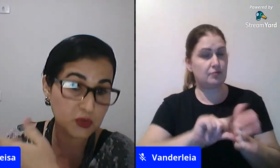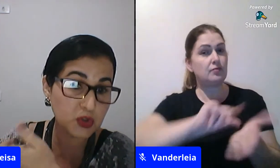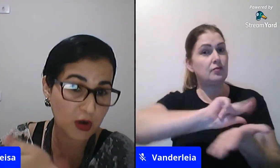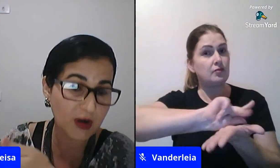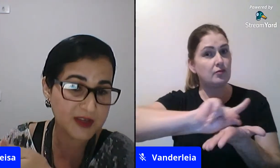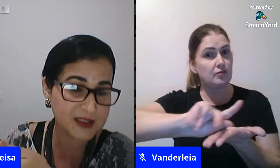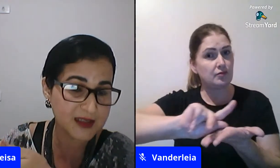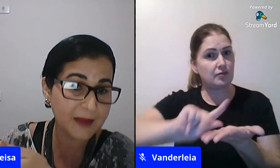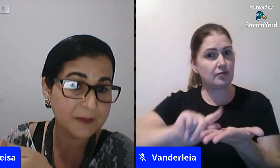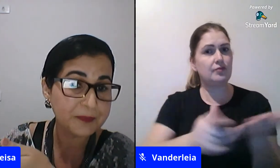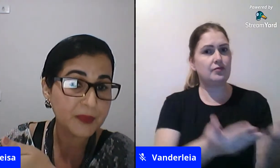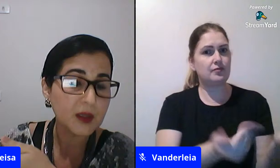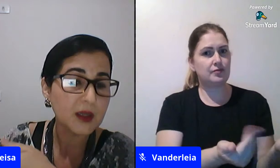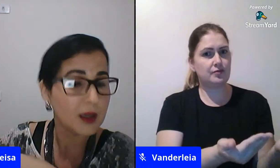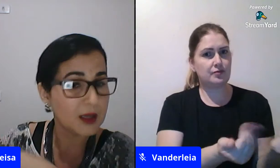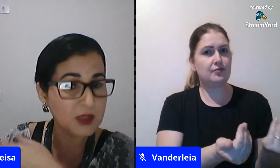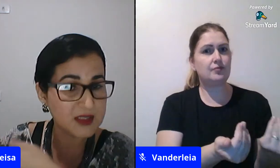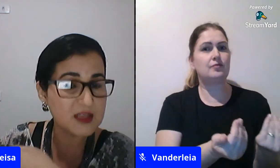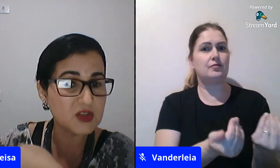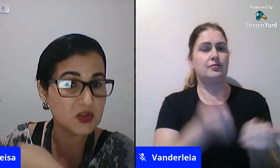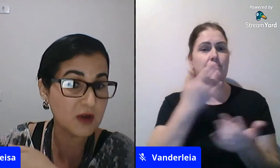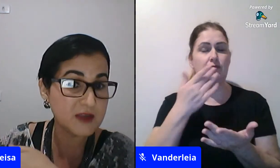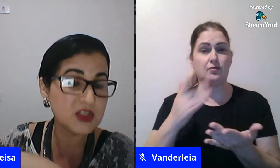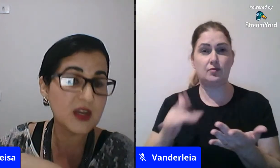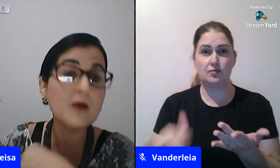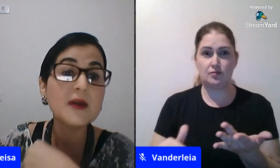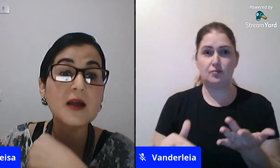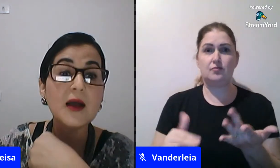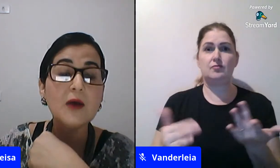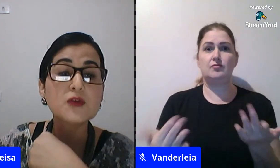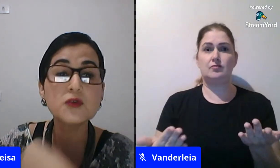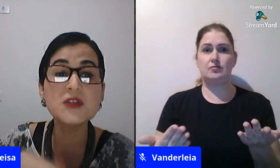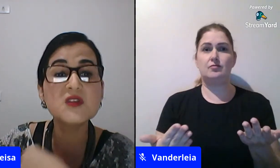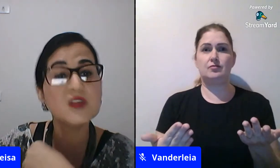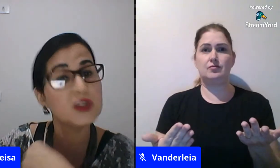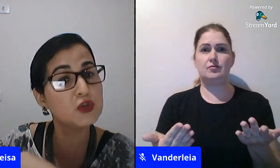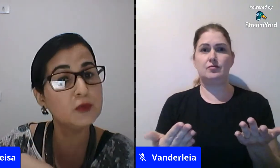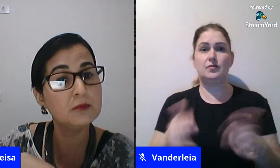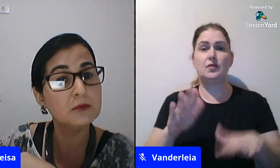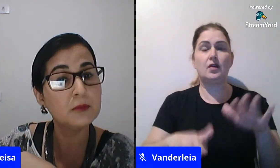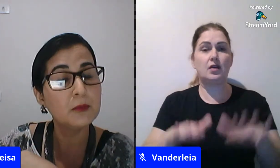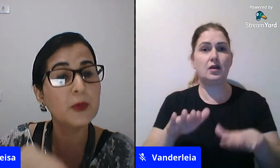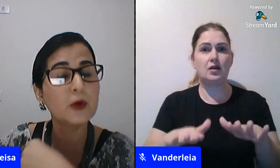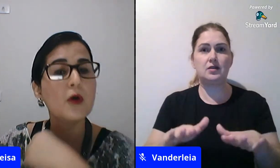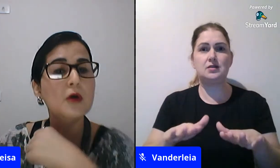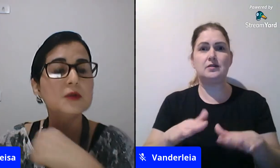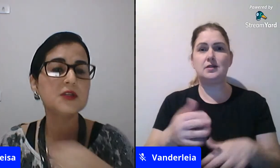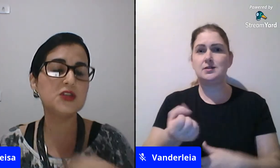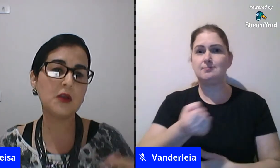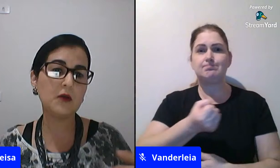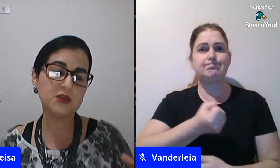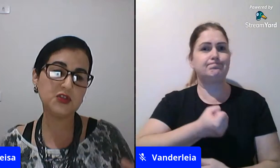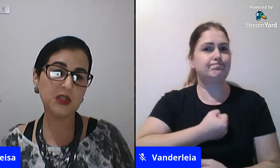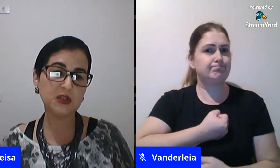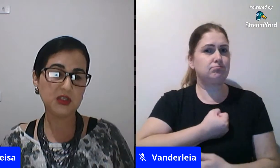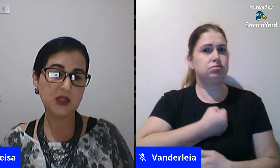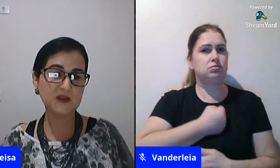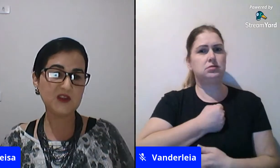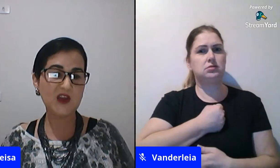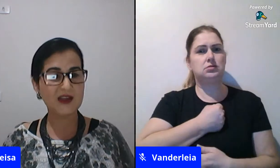na verdade, muitos jovens, adolescentes e jovens chegam ao suicídio por conta de